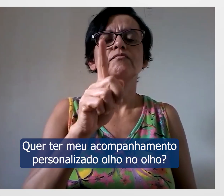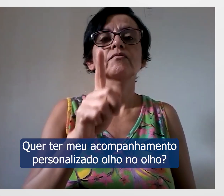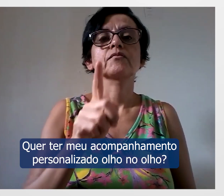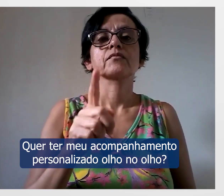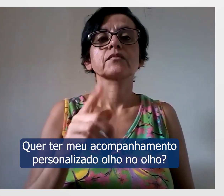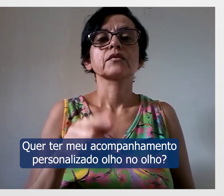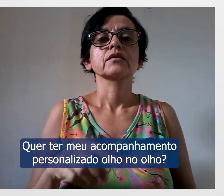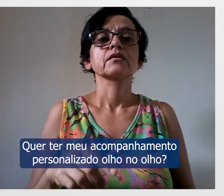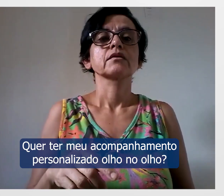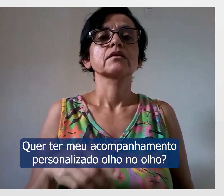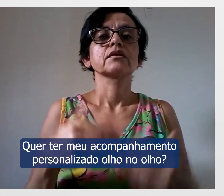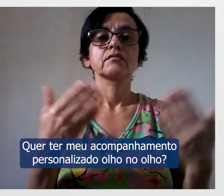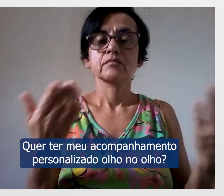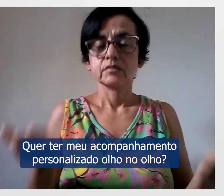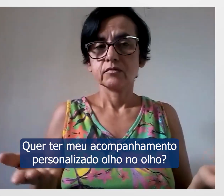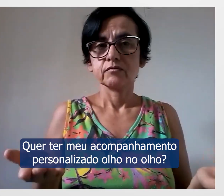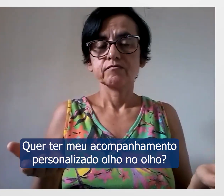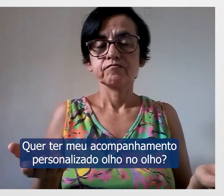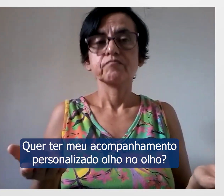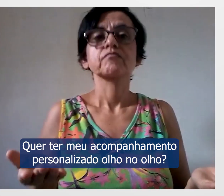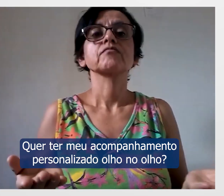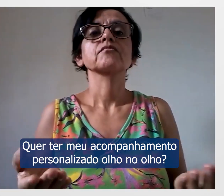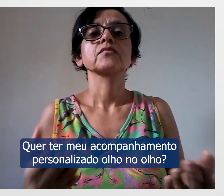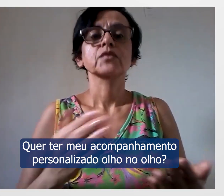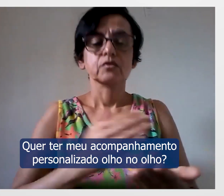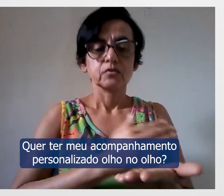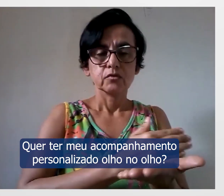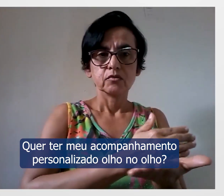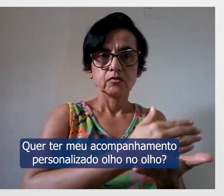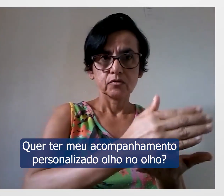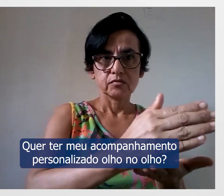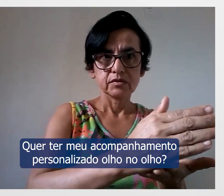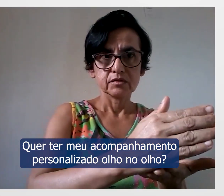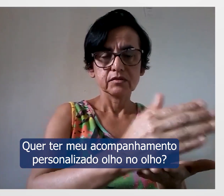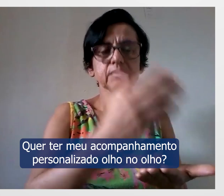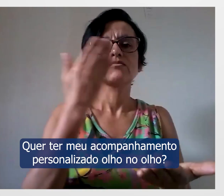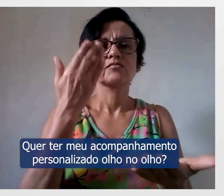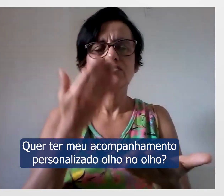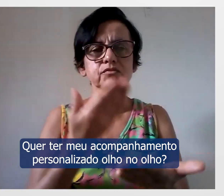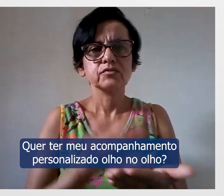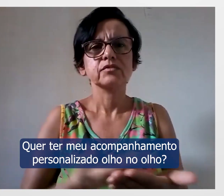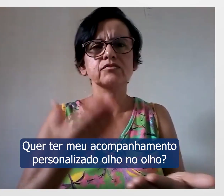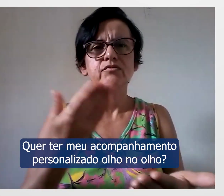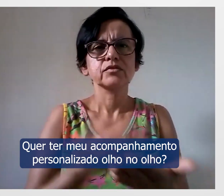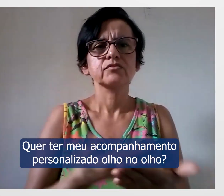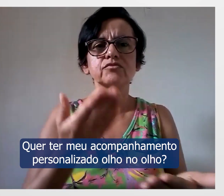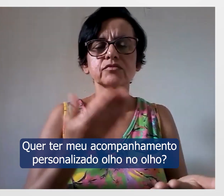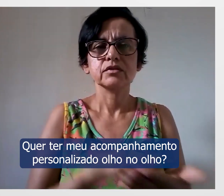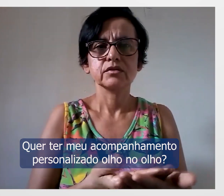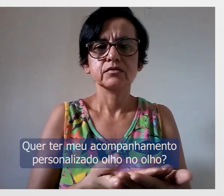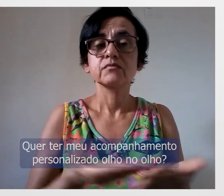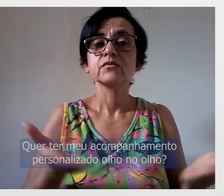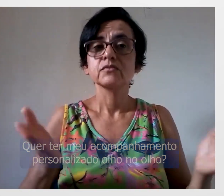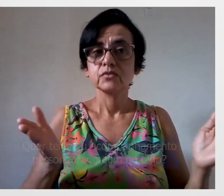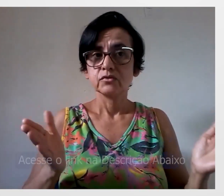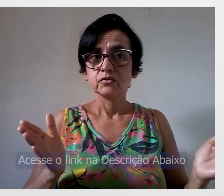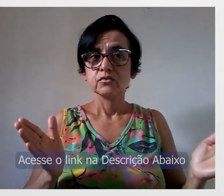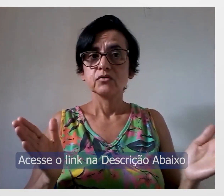deparei com esse método, agora eu vou conseguir, agora é minha vez, eu vou me tornar fluente em Libras, eu vou me